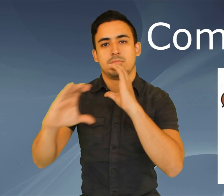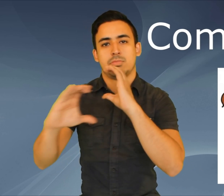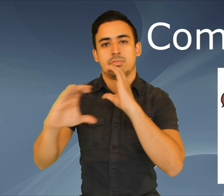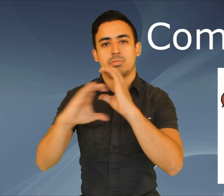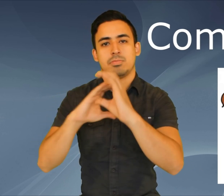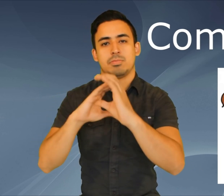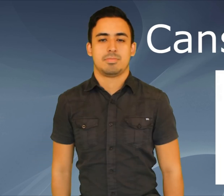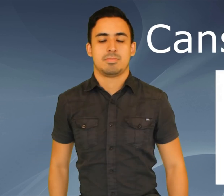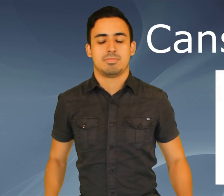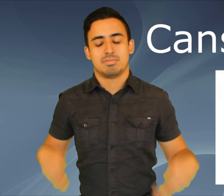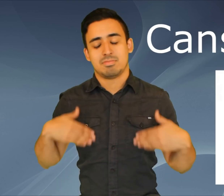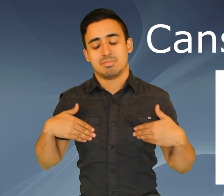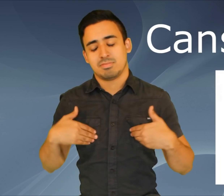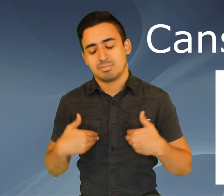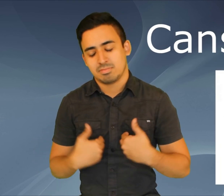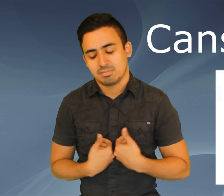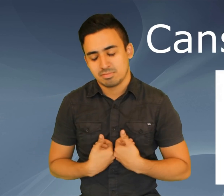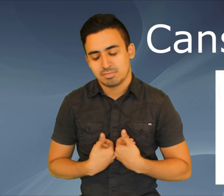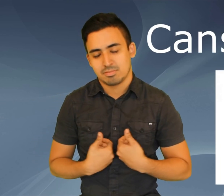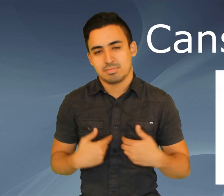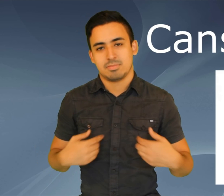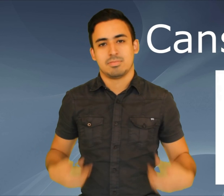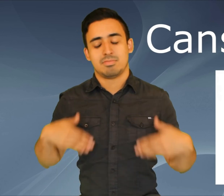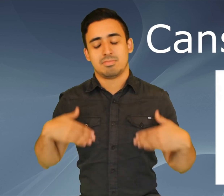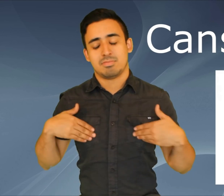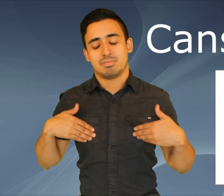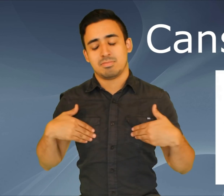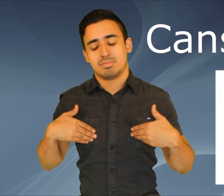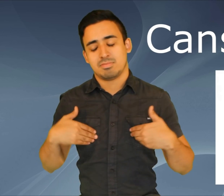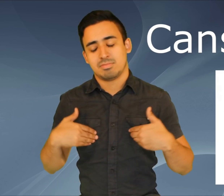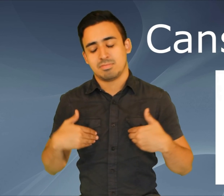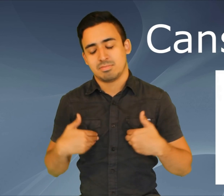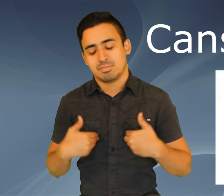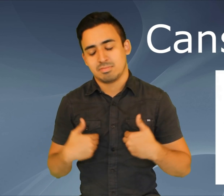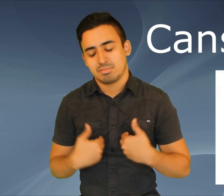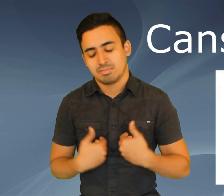Comunicar Cansancio, cansancio